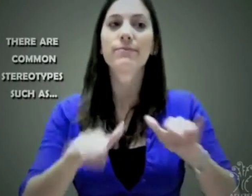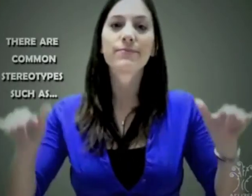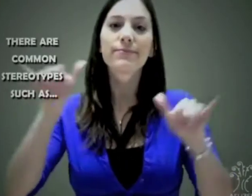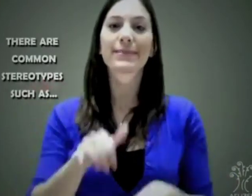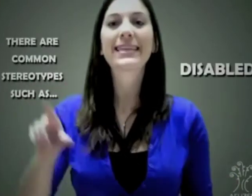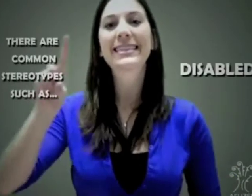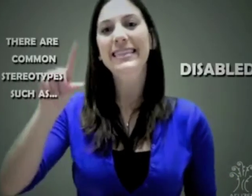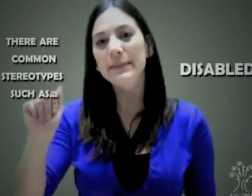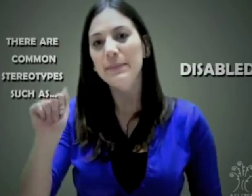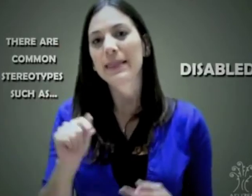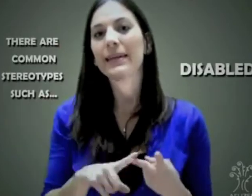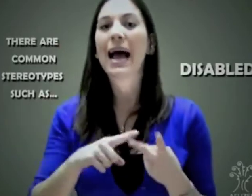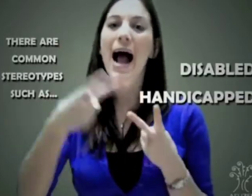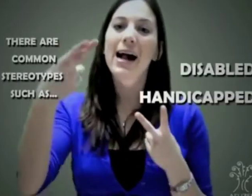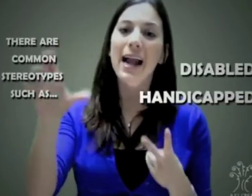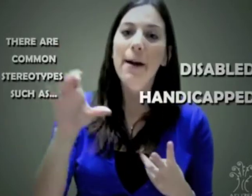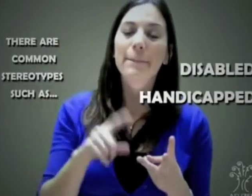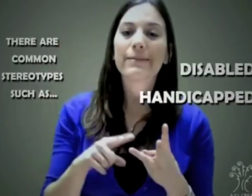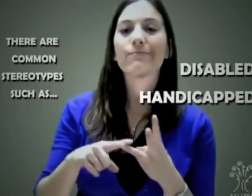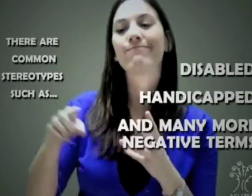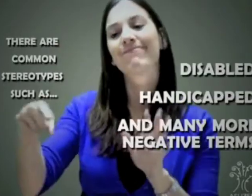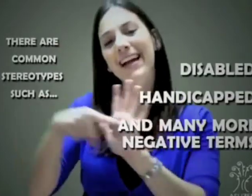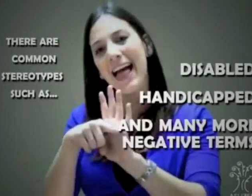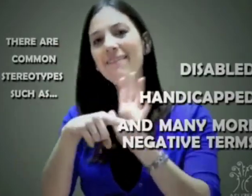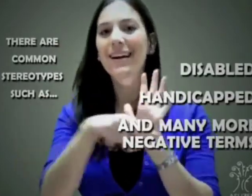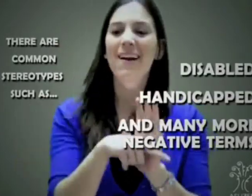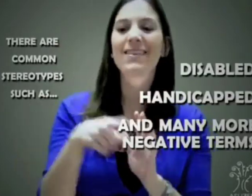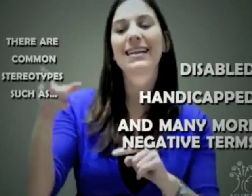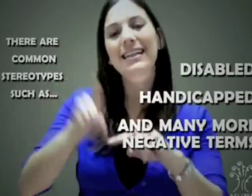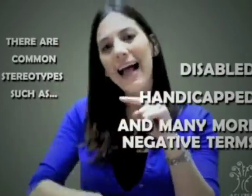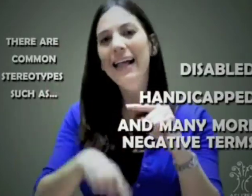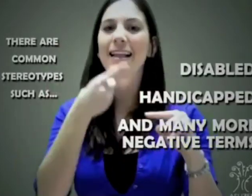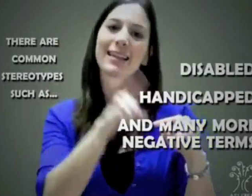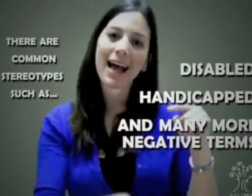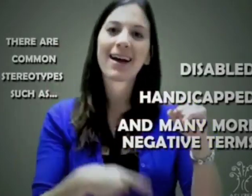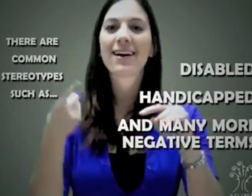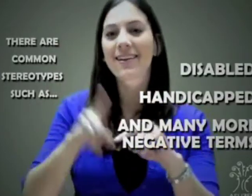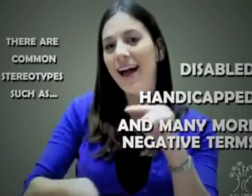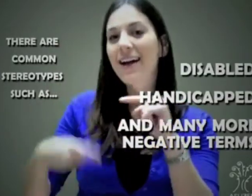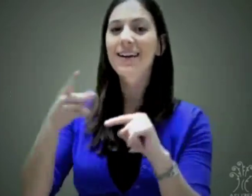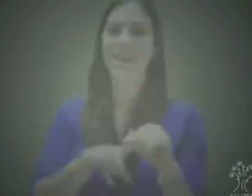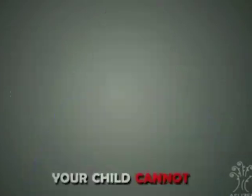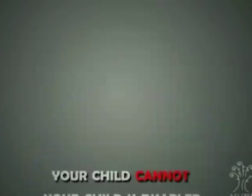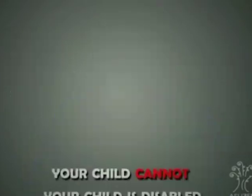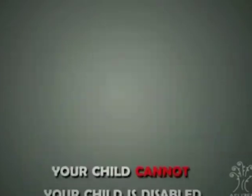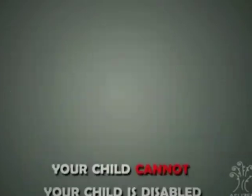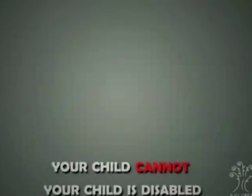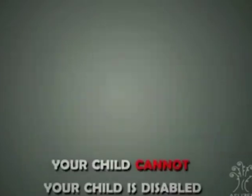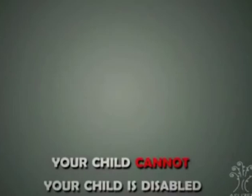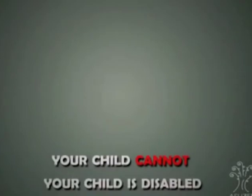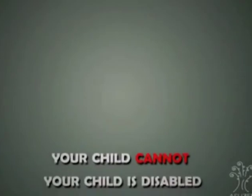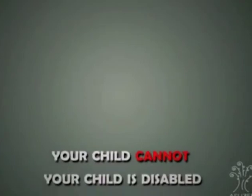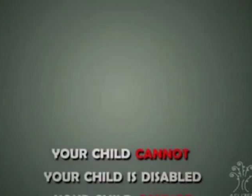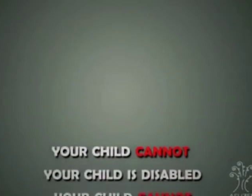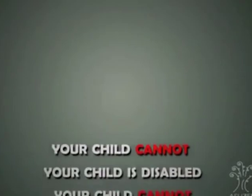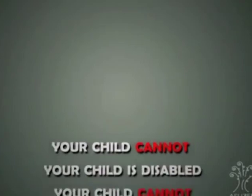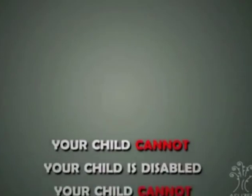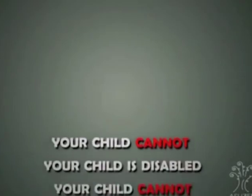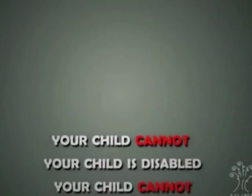veces nosotros vemos y oímos palabras como, descapacitado, mini-sorbado, no puede hacer esto u otro.